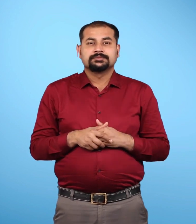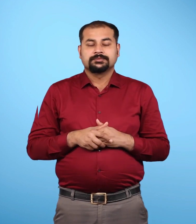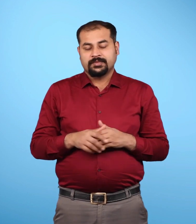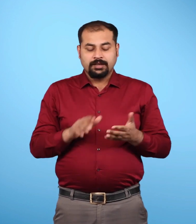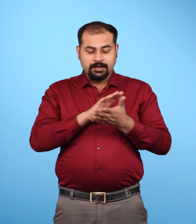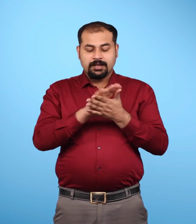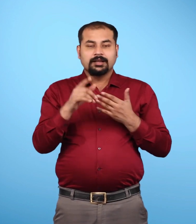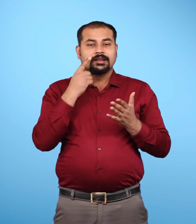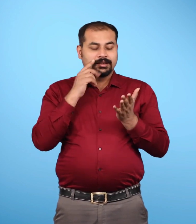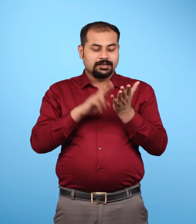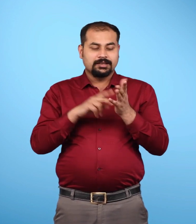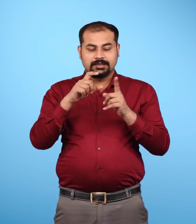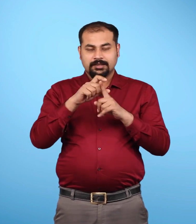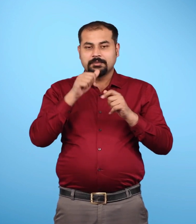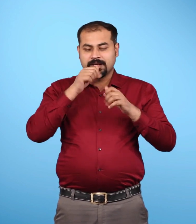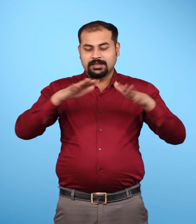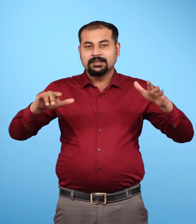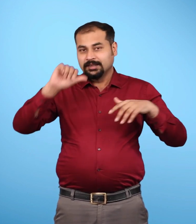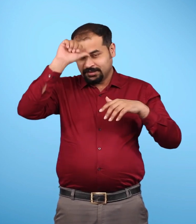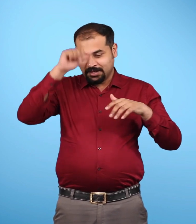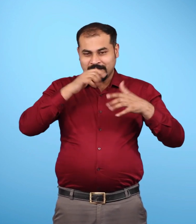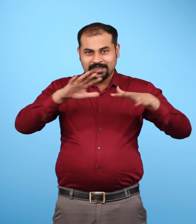हिंद महासागर ही एक ऐसा महासागर है